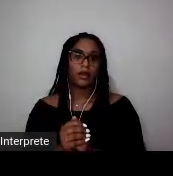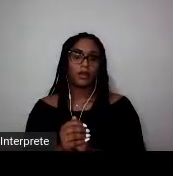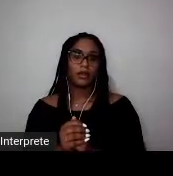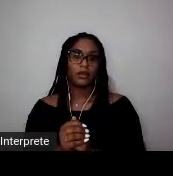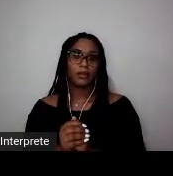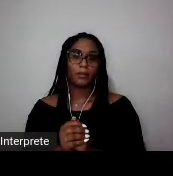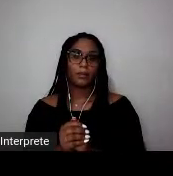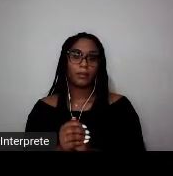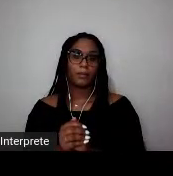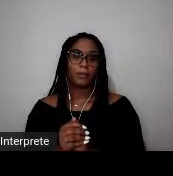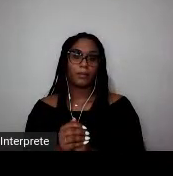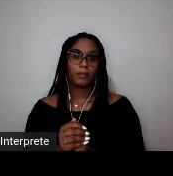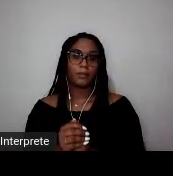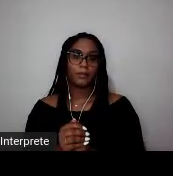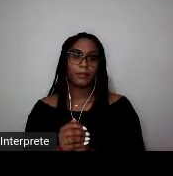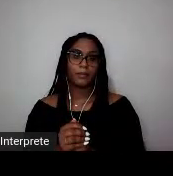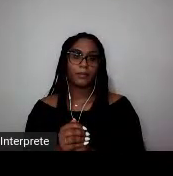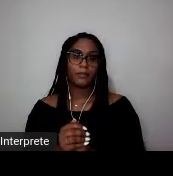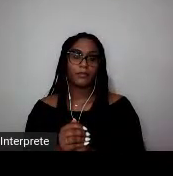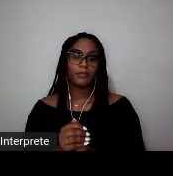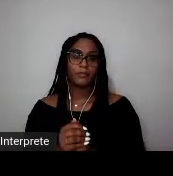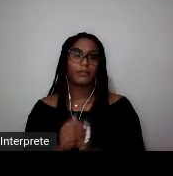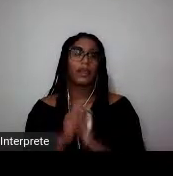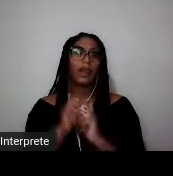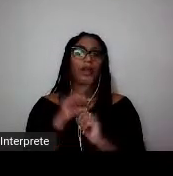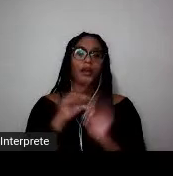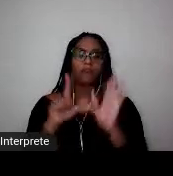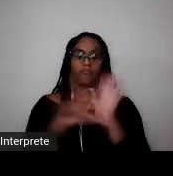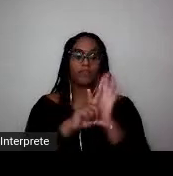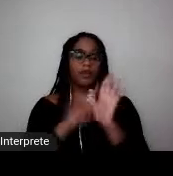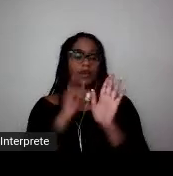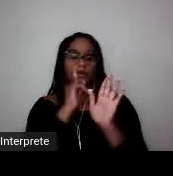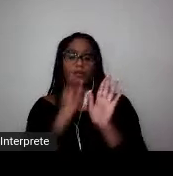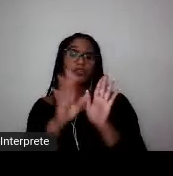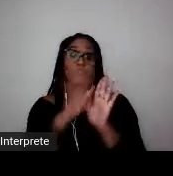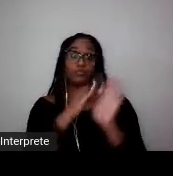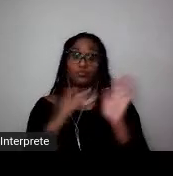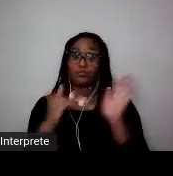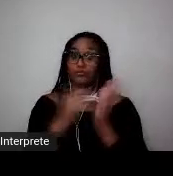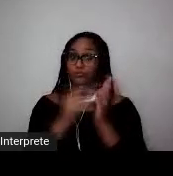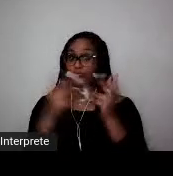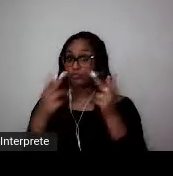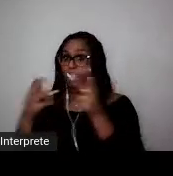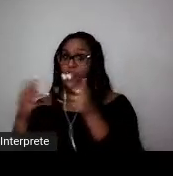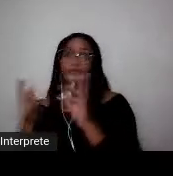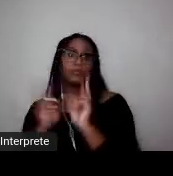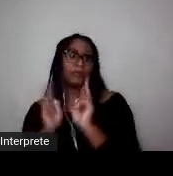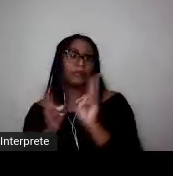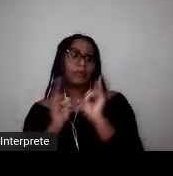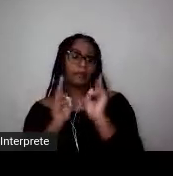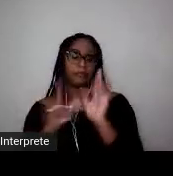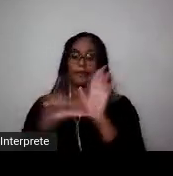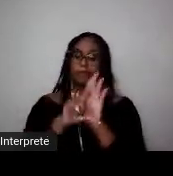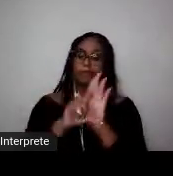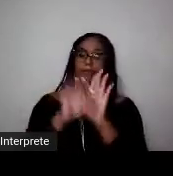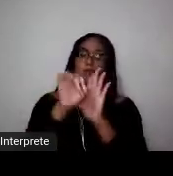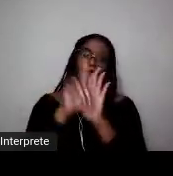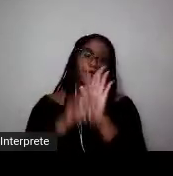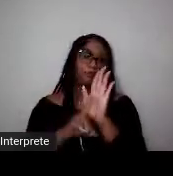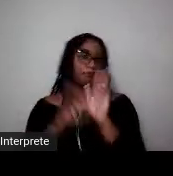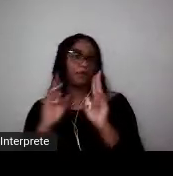como diferentes, né? Todos somos iguais, todos temos os mesmos direitos,